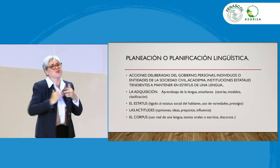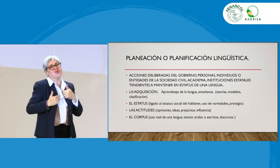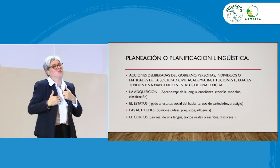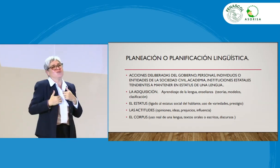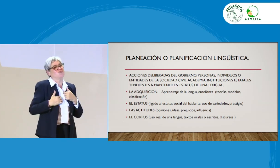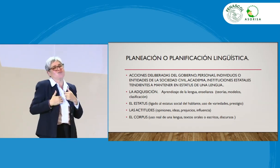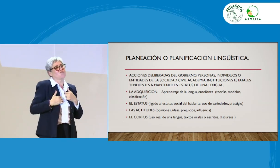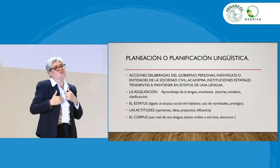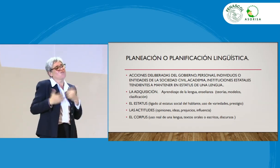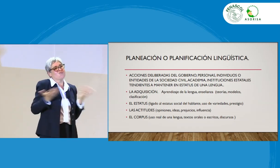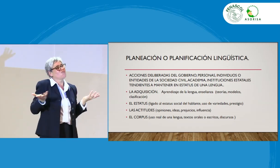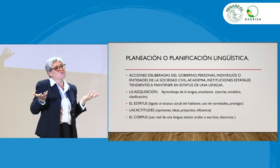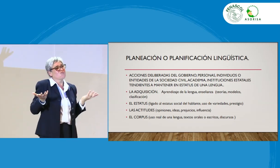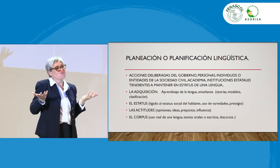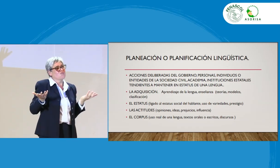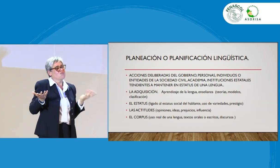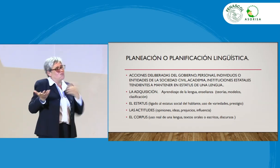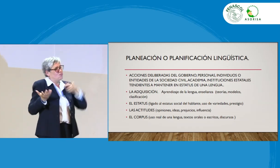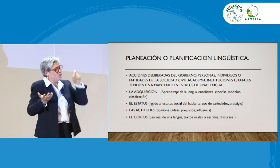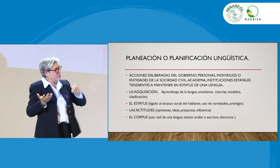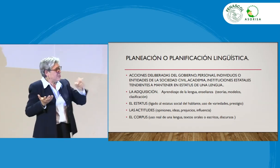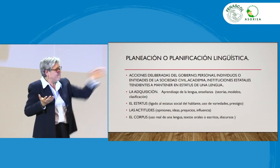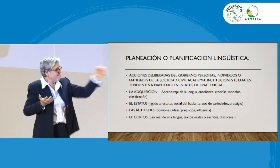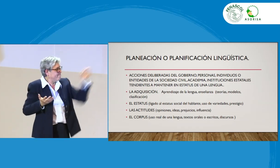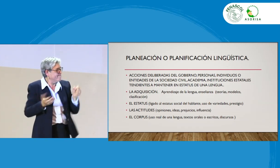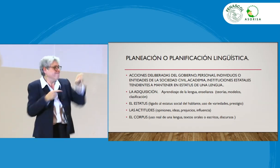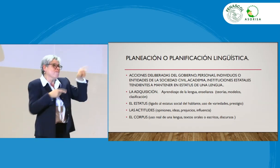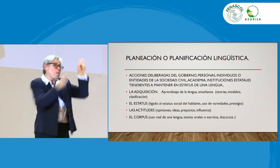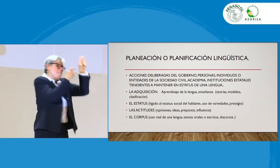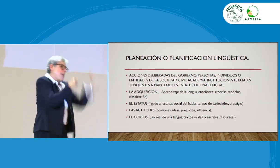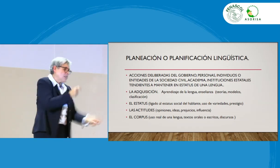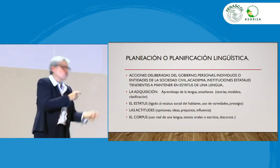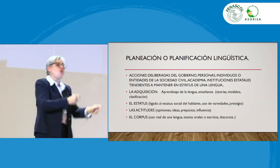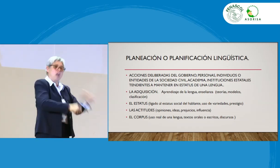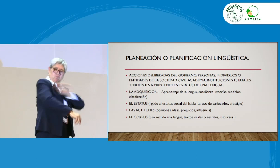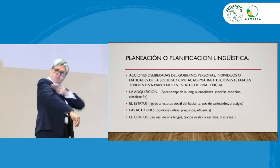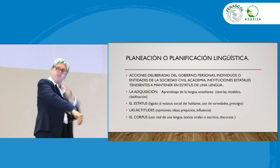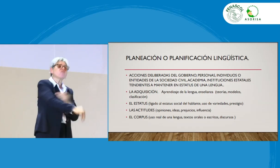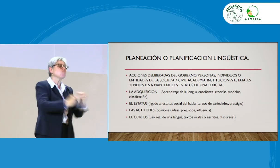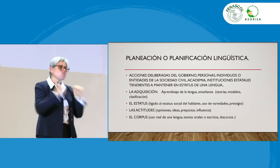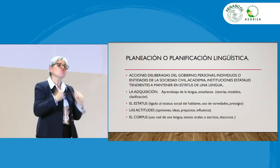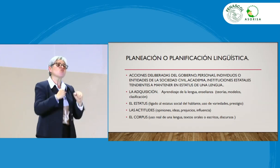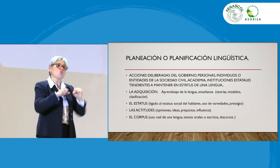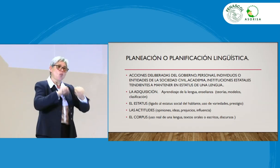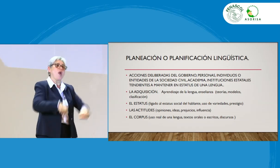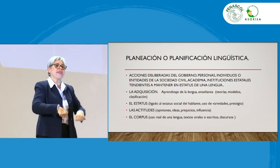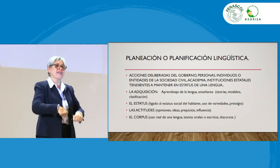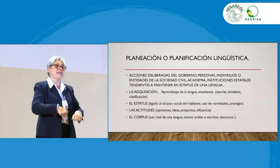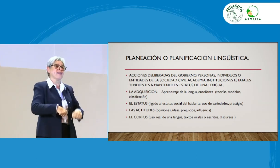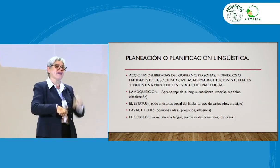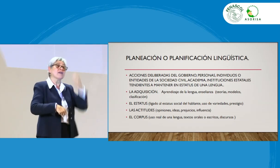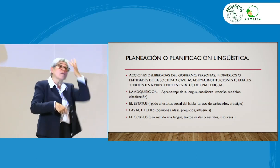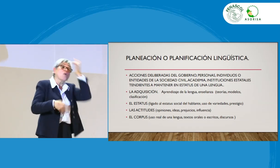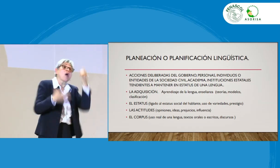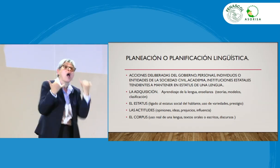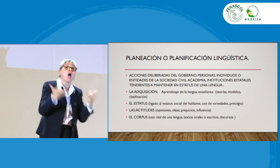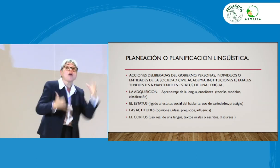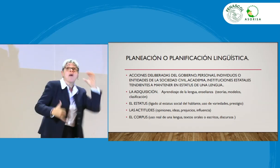O también es importante pensar que la enseñanza es una persona que tenga estos aspectos fortalecidos. Se ve